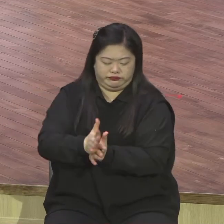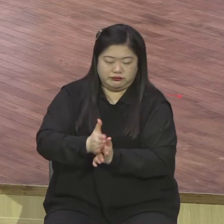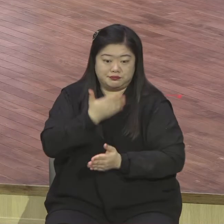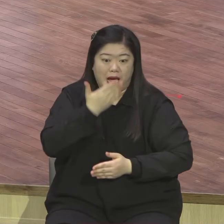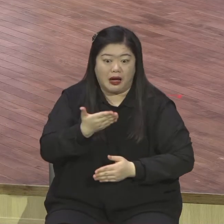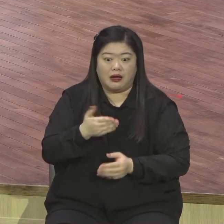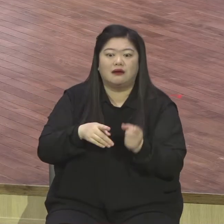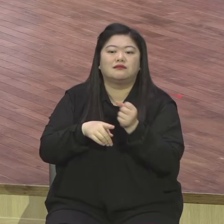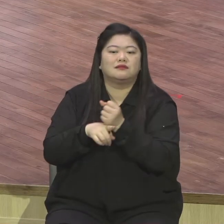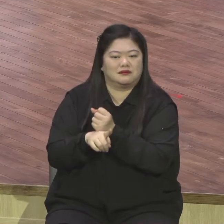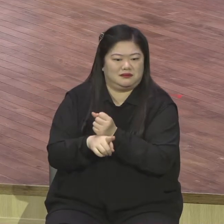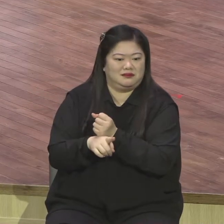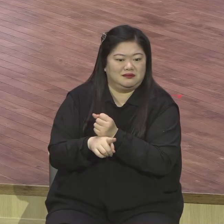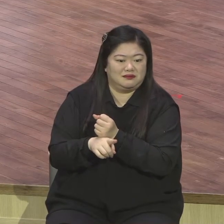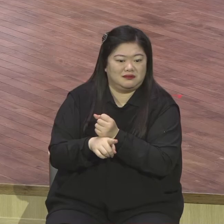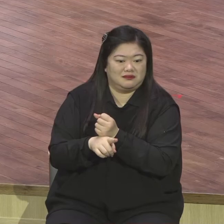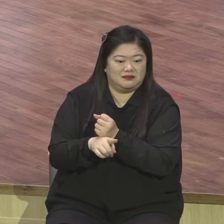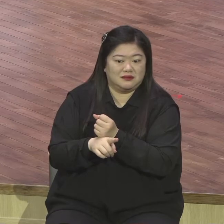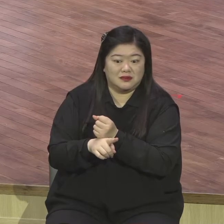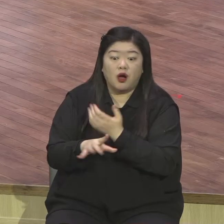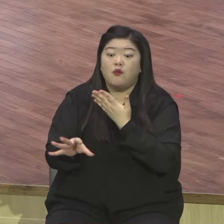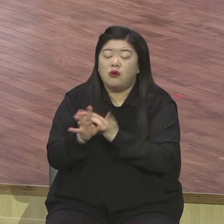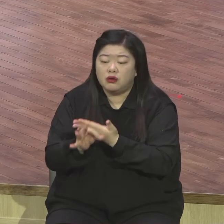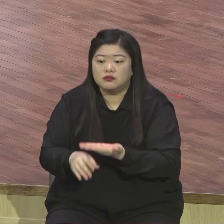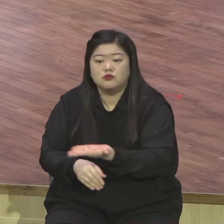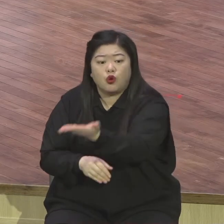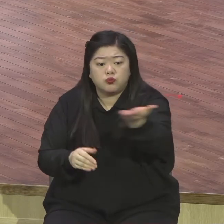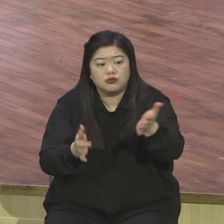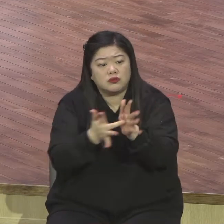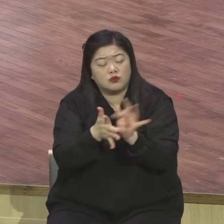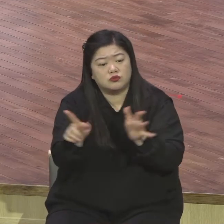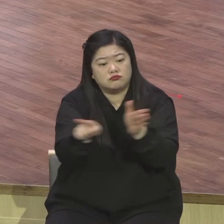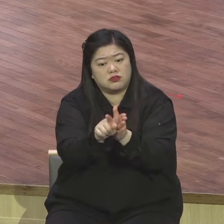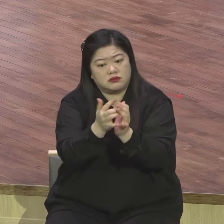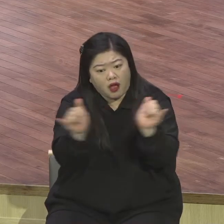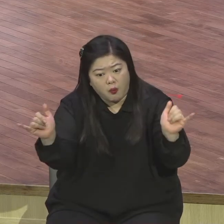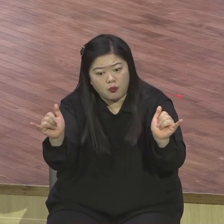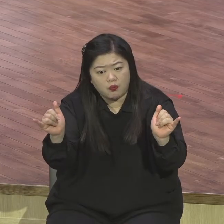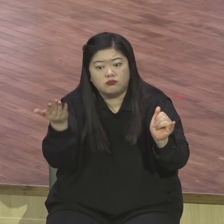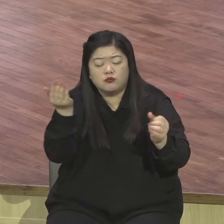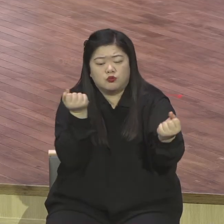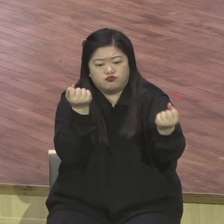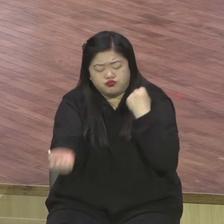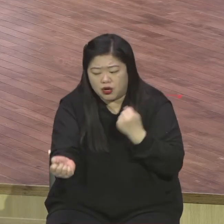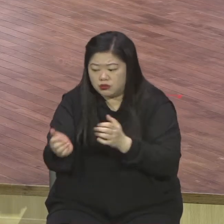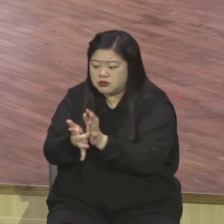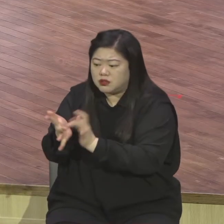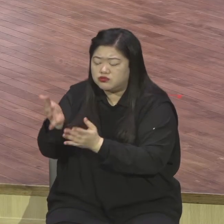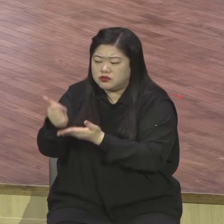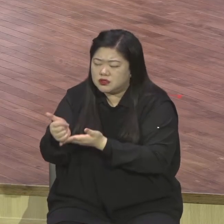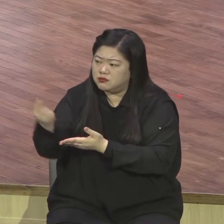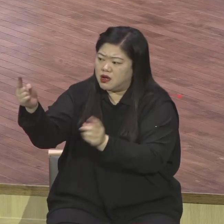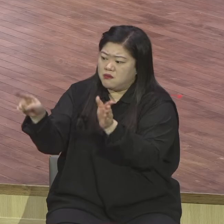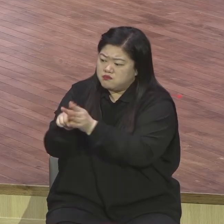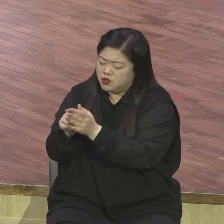그 사람들이 왜 두려워하는가 여러분이 감당할 수 없는 모든 염려와 근심과 걱정을 여러분 머리 속에서